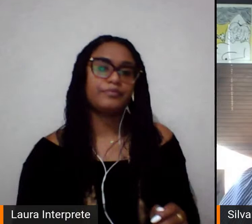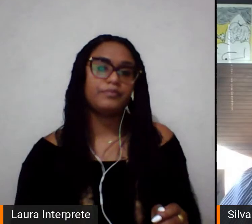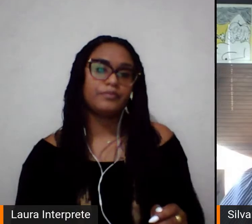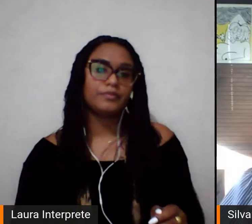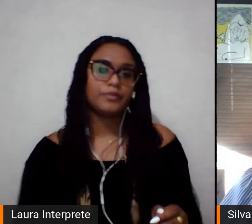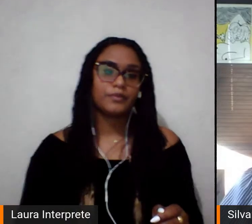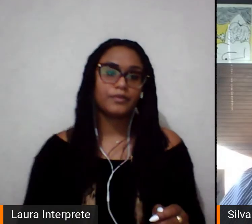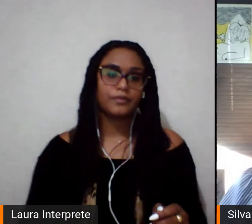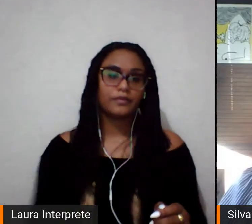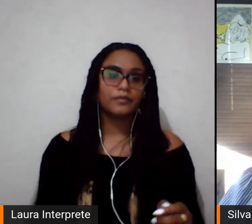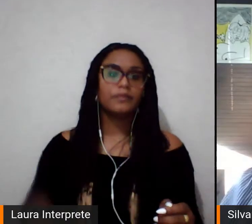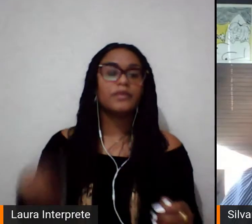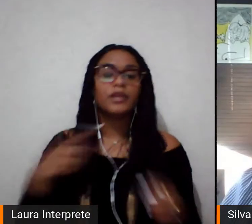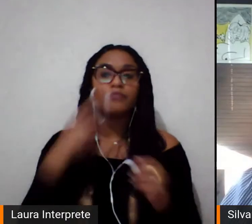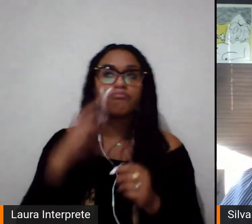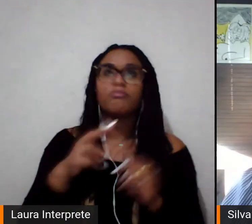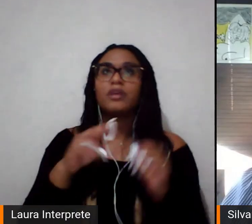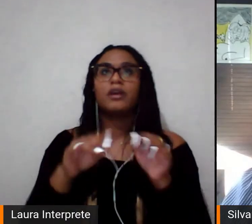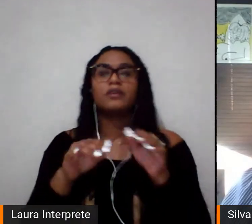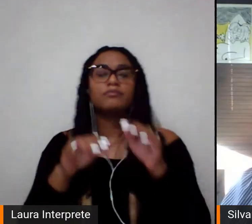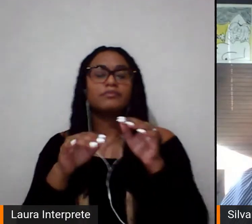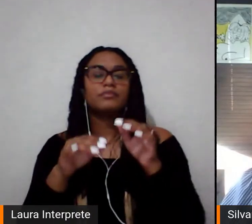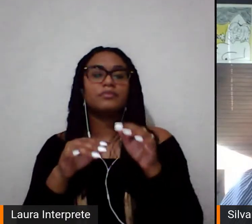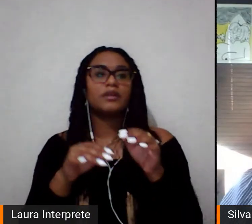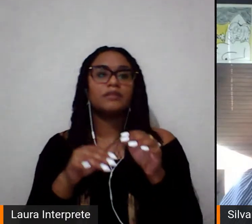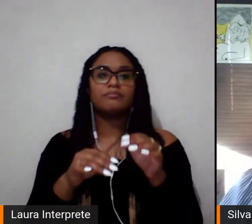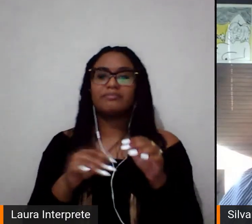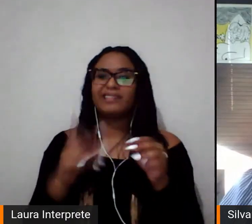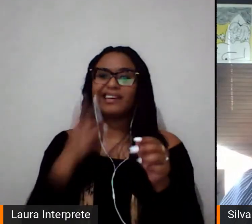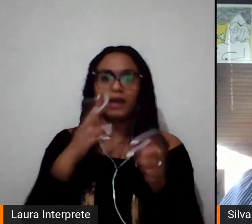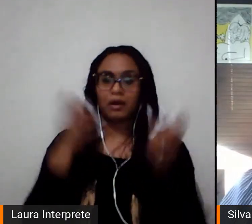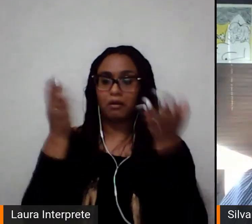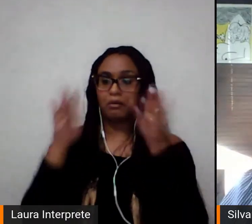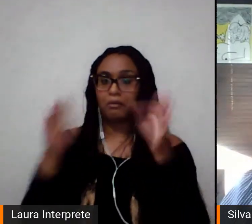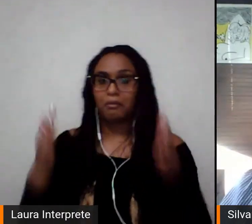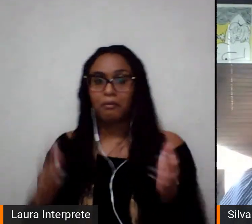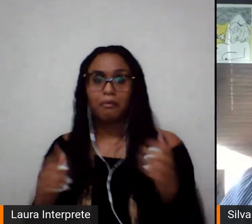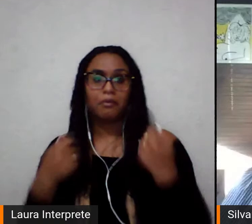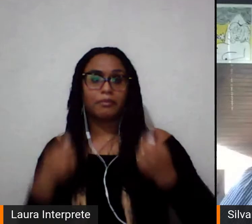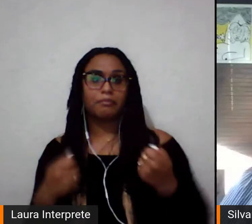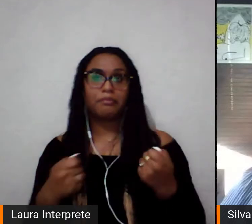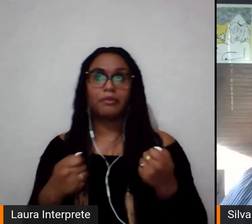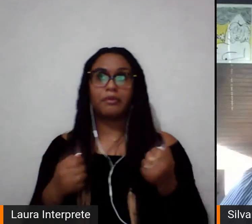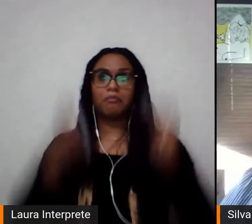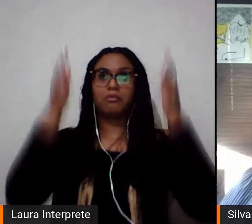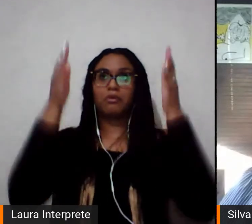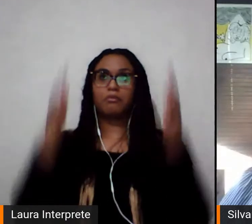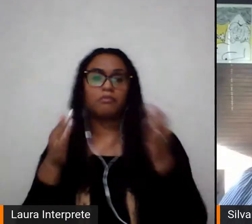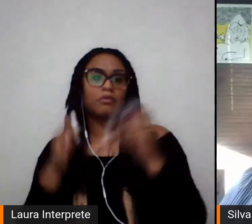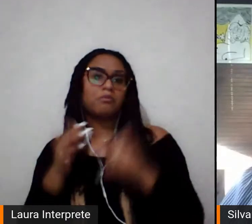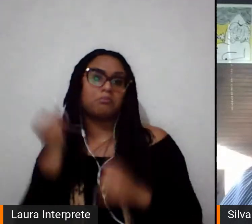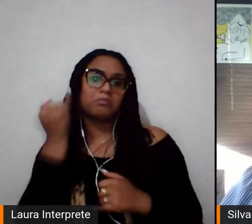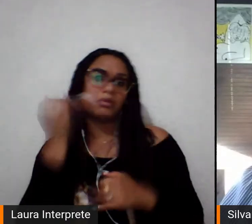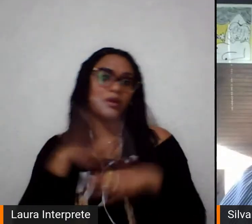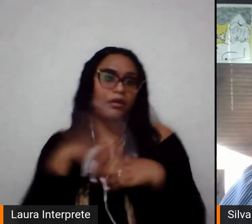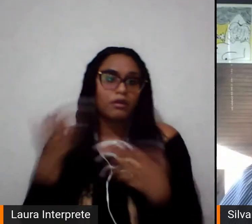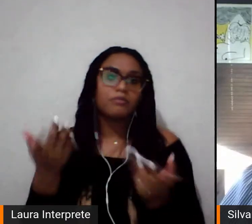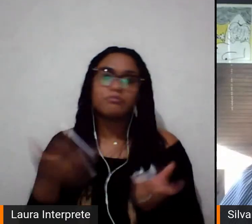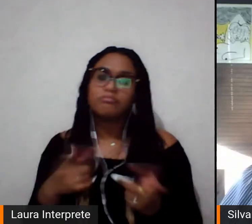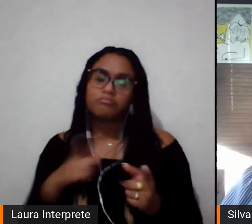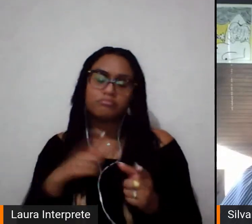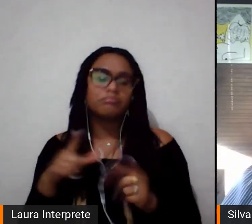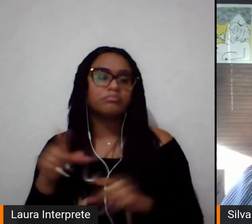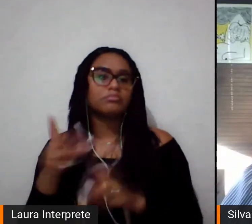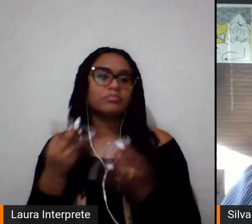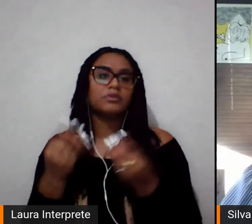composição de corpos que possam ter os atributos de gênero. Então, essa desigualdade de gênero se dá tanto em